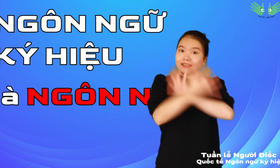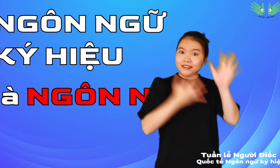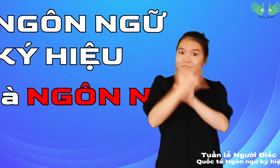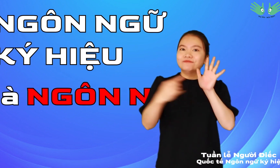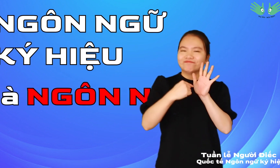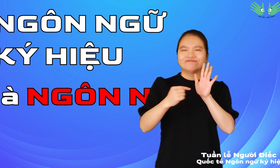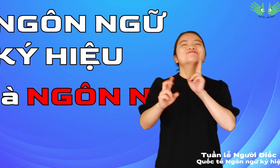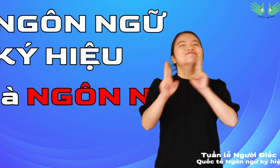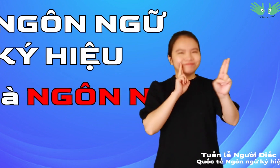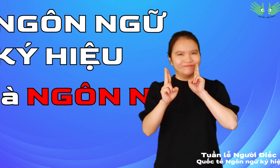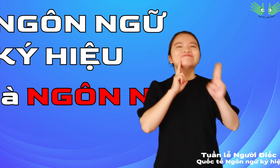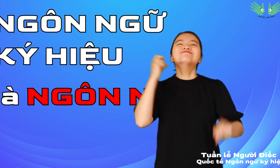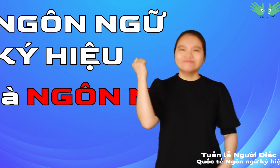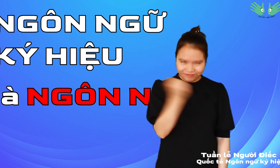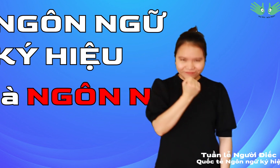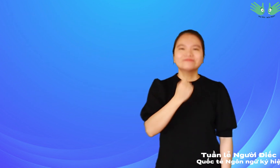Đúng vậy, ngôn ngữ ký hiệu là một ngôn ngữ